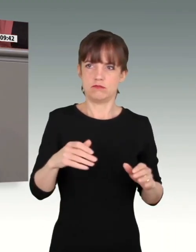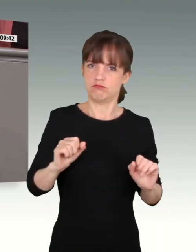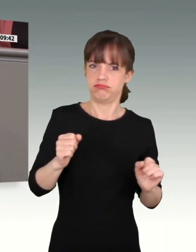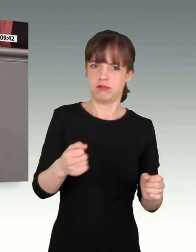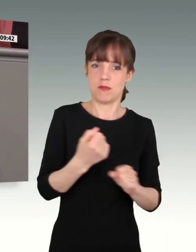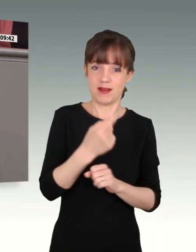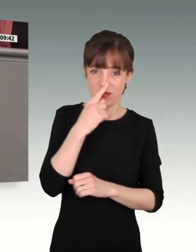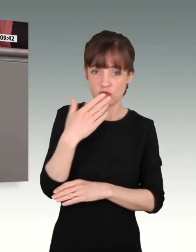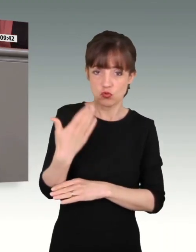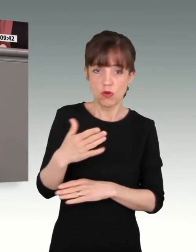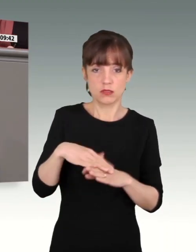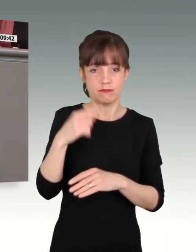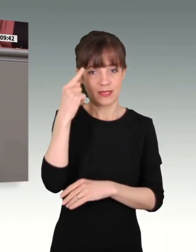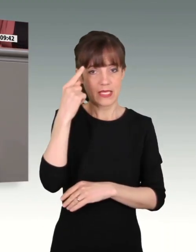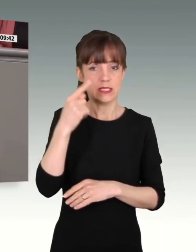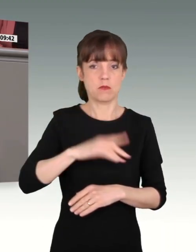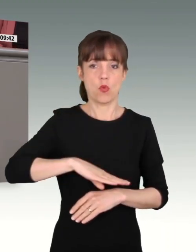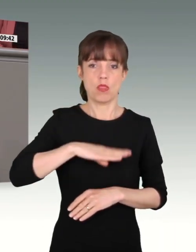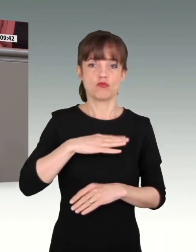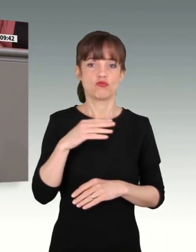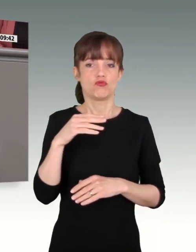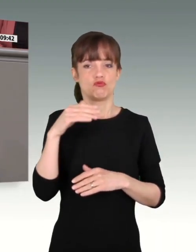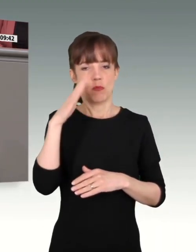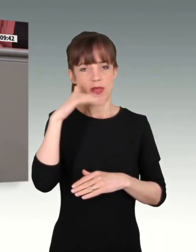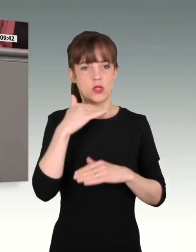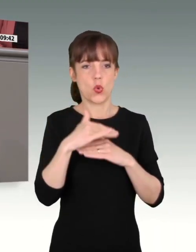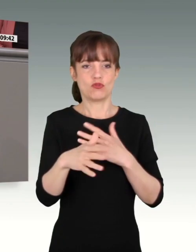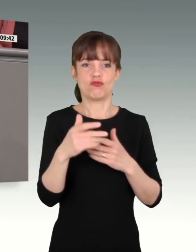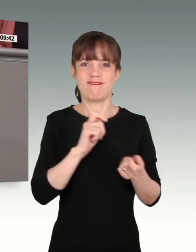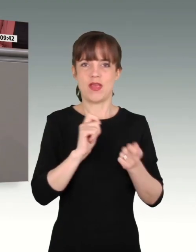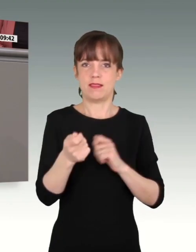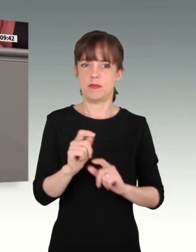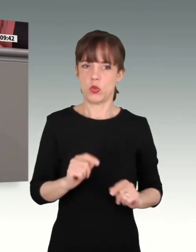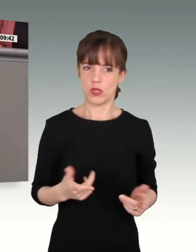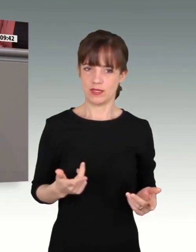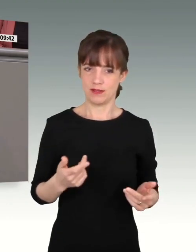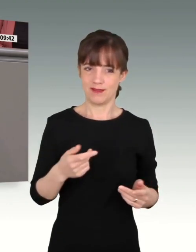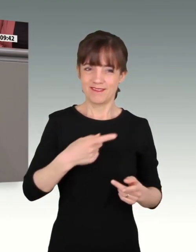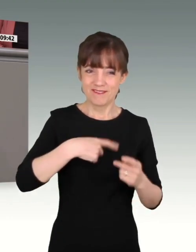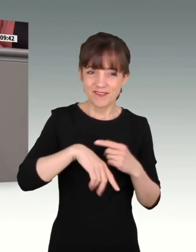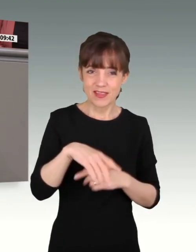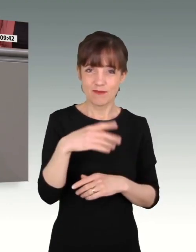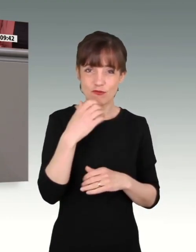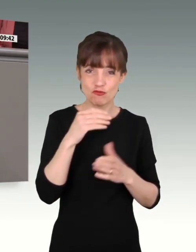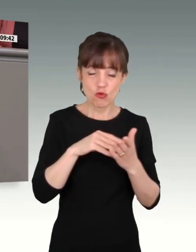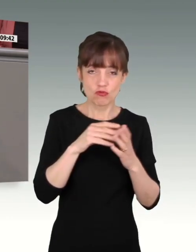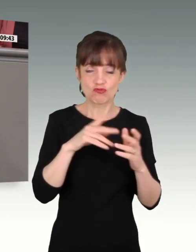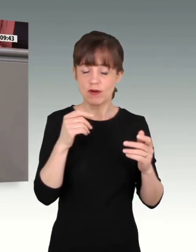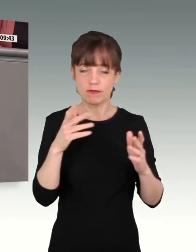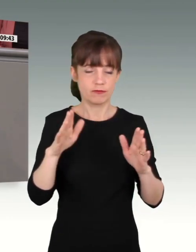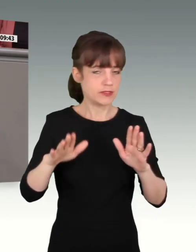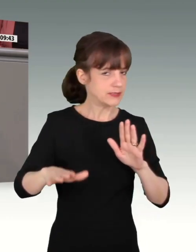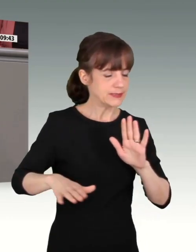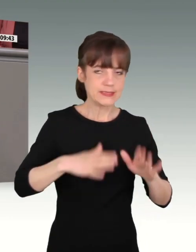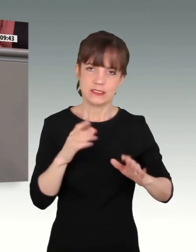Und das wissen Sie und das fürchten Sie. Wenn wir als Nation noch die Wende schaffen wollen, muss das